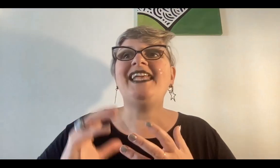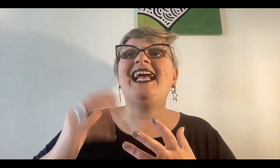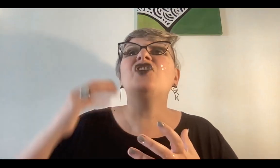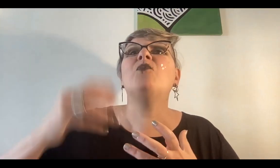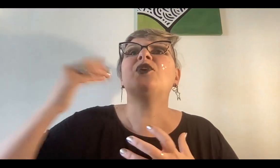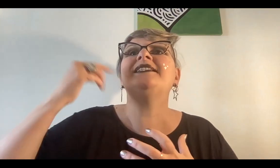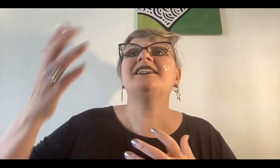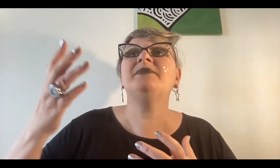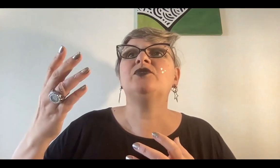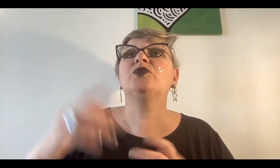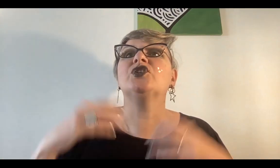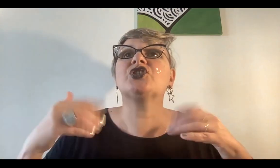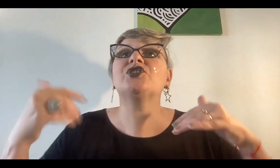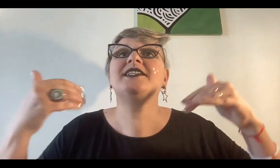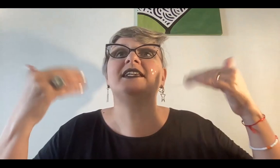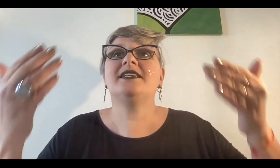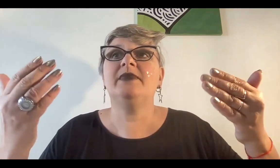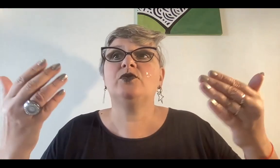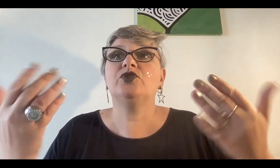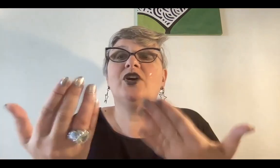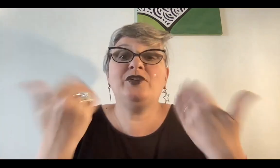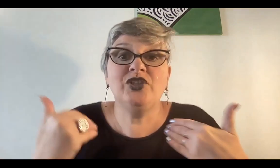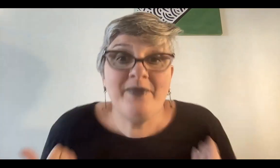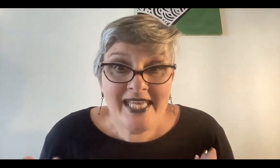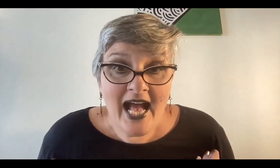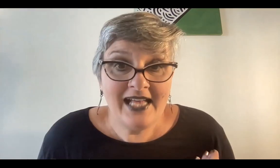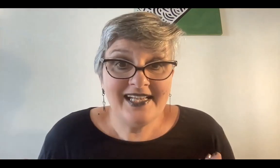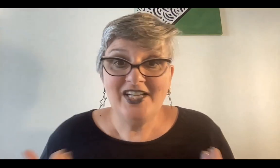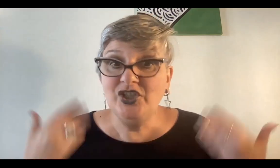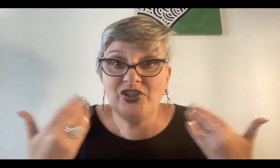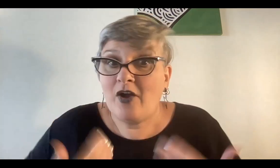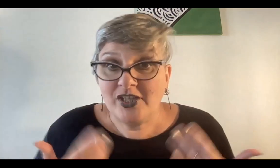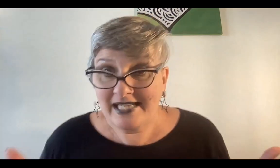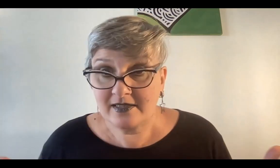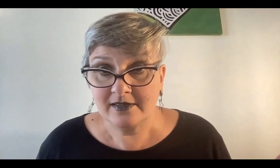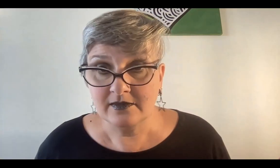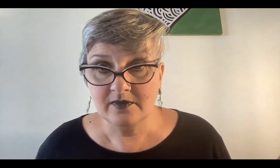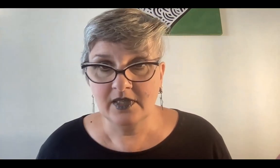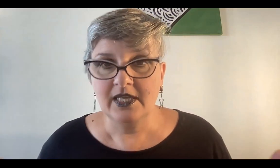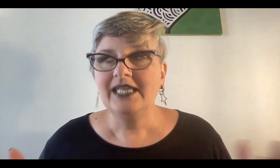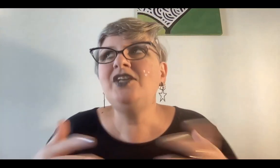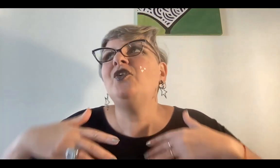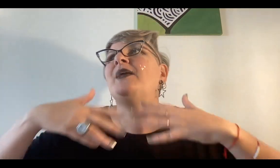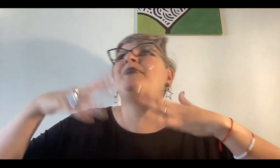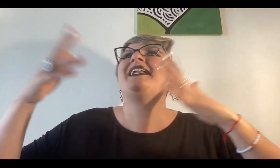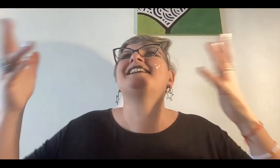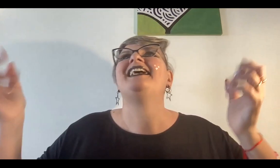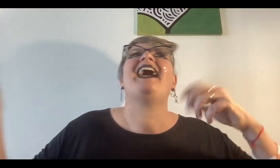hay algo por encima tuyo, sos ese encima tuyo, que todavía no te acordás. Y no es para ser,